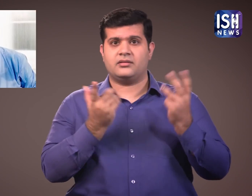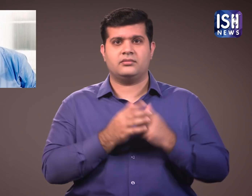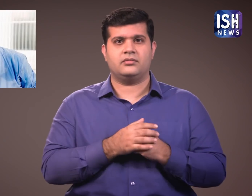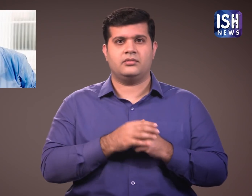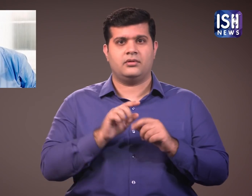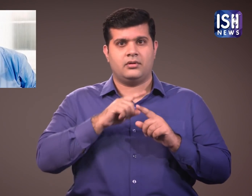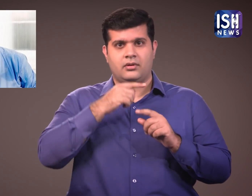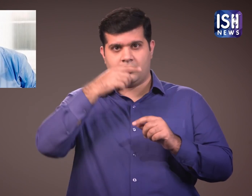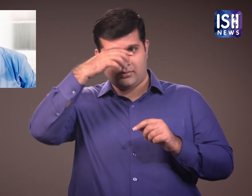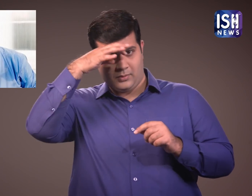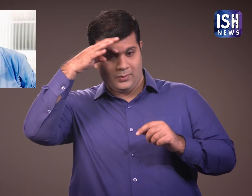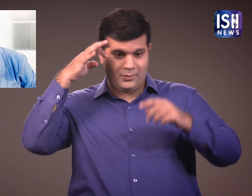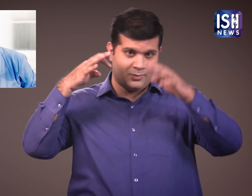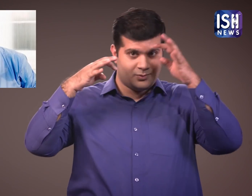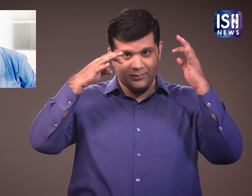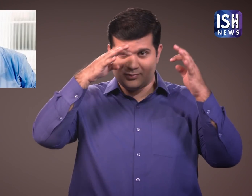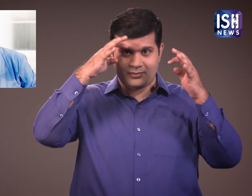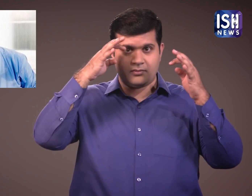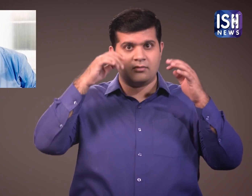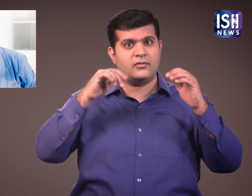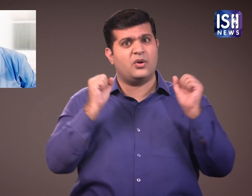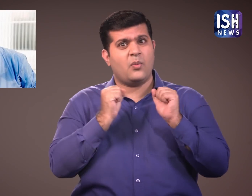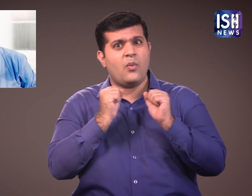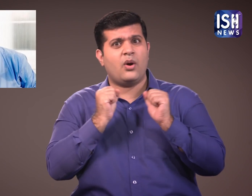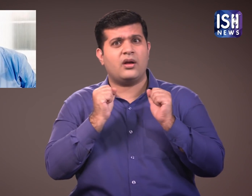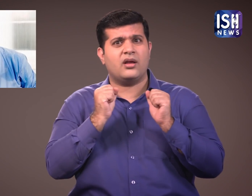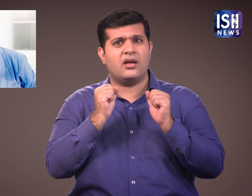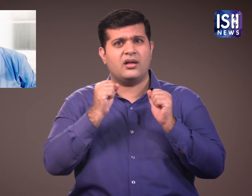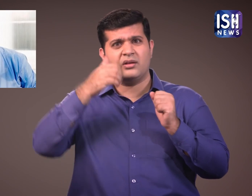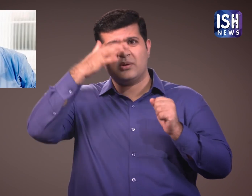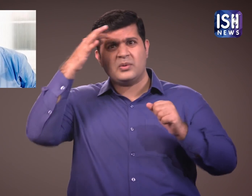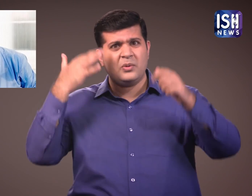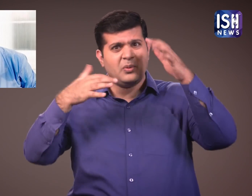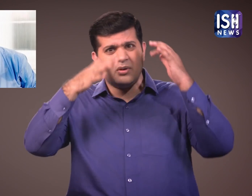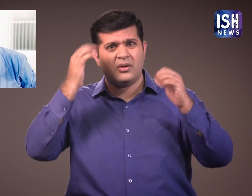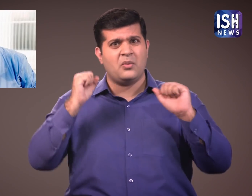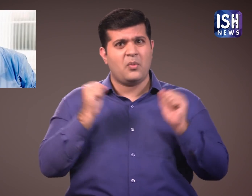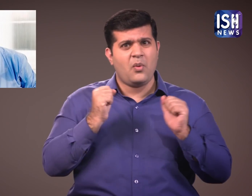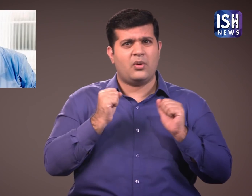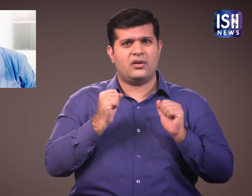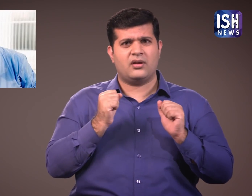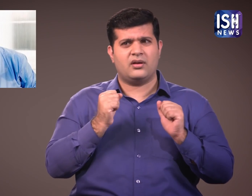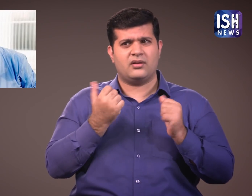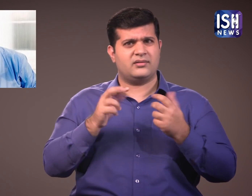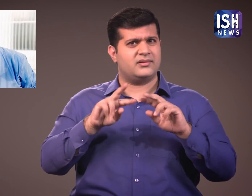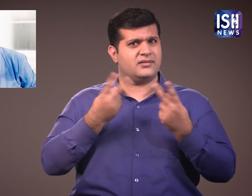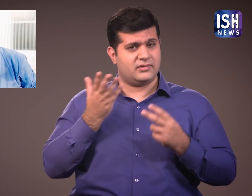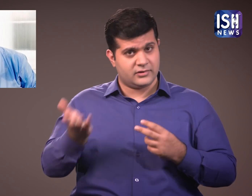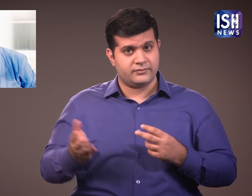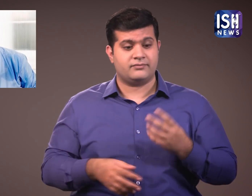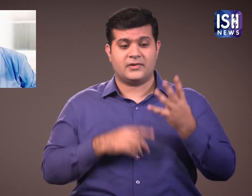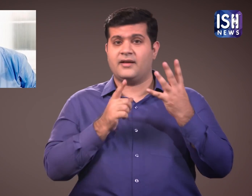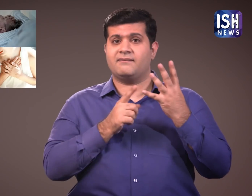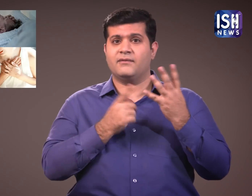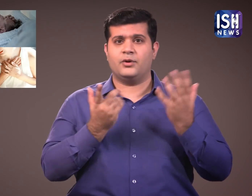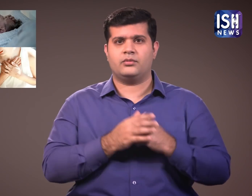थंडा पसीना, थकान,